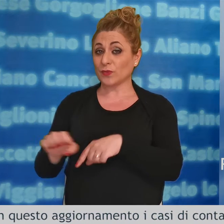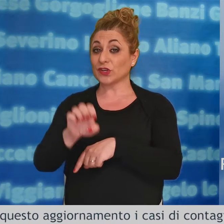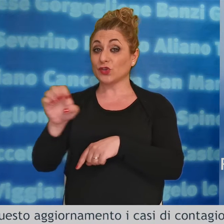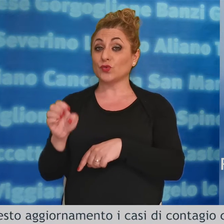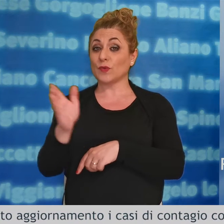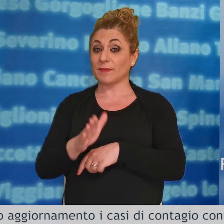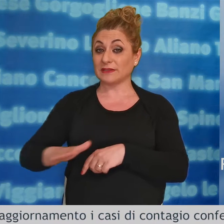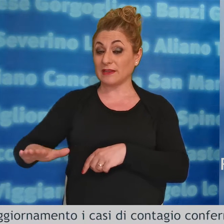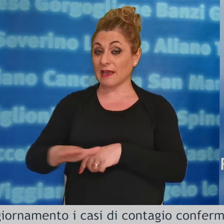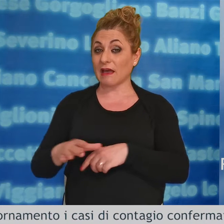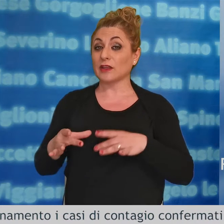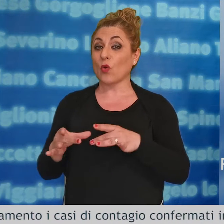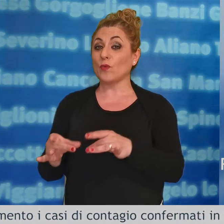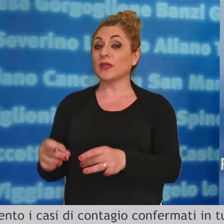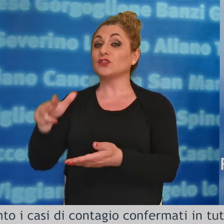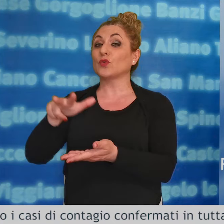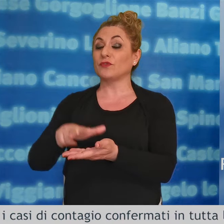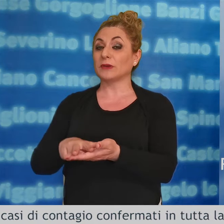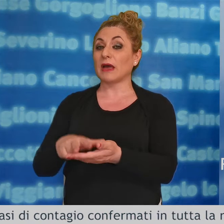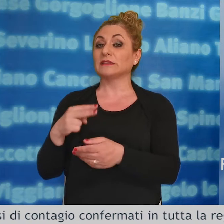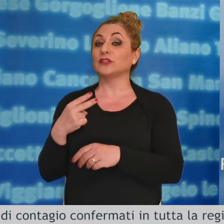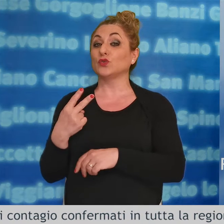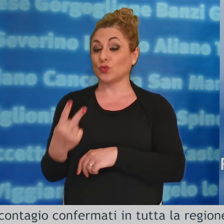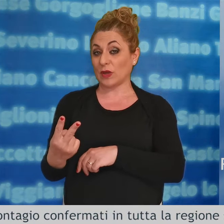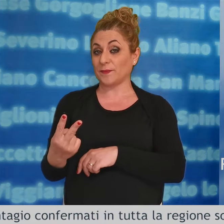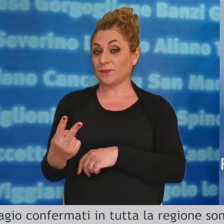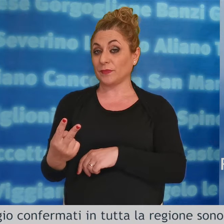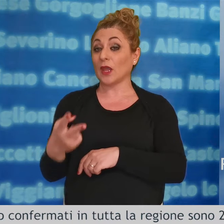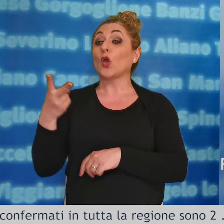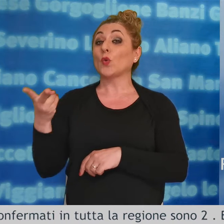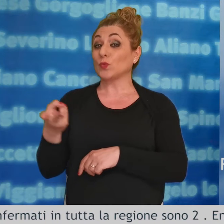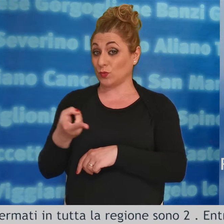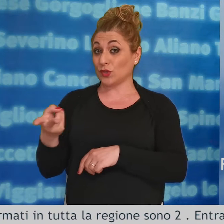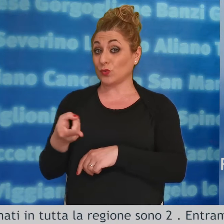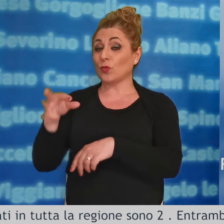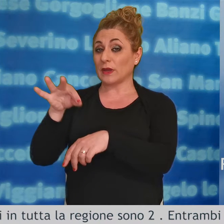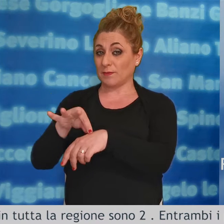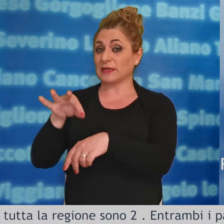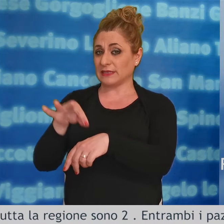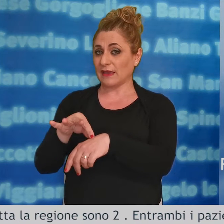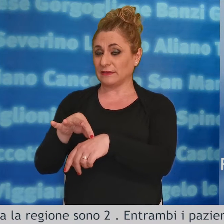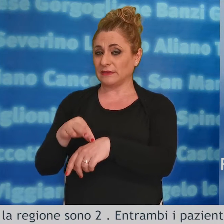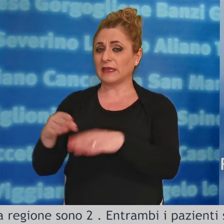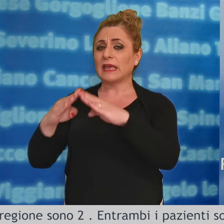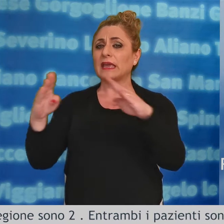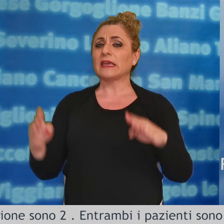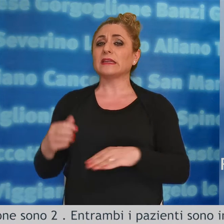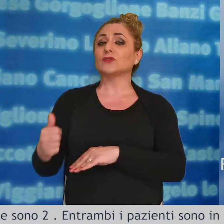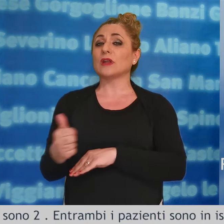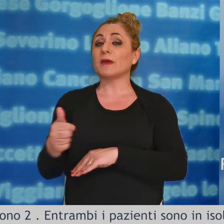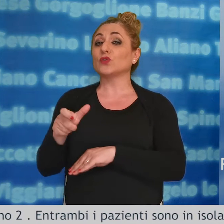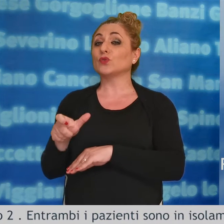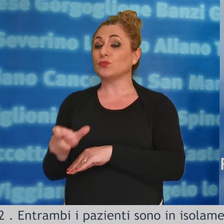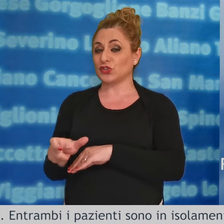i casi di contagio confermati in tutta la regione sono due. Entrambi i pazienti sono